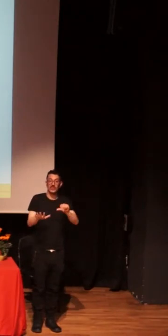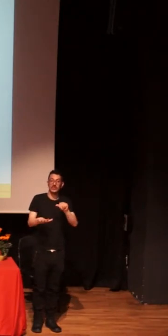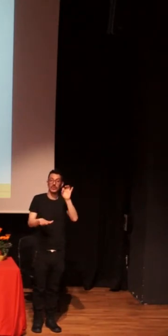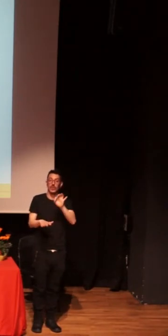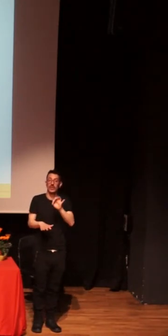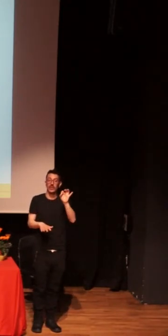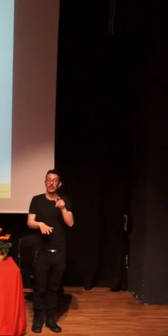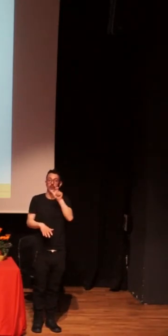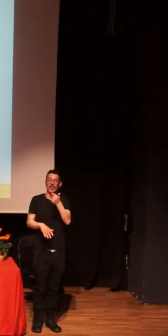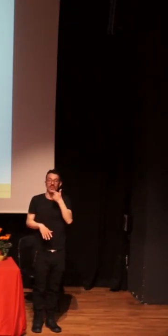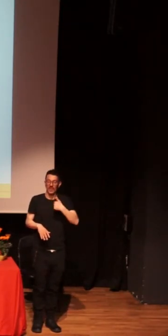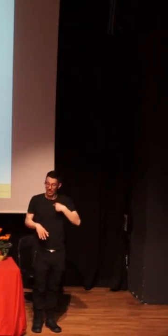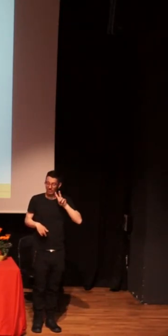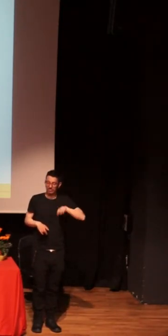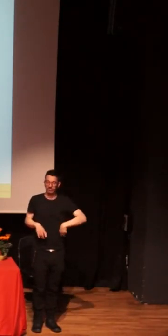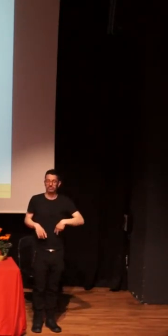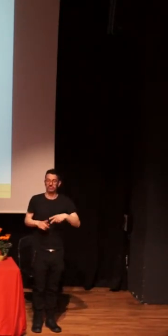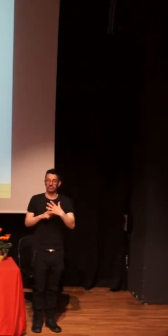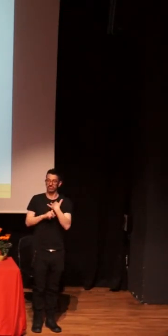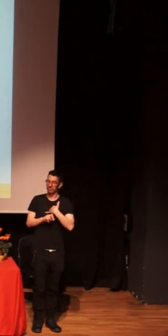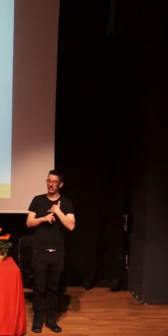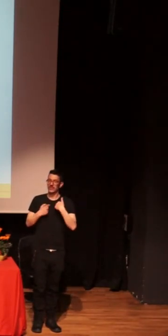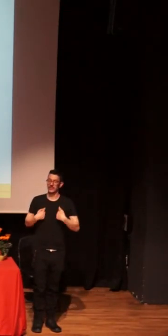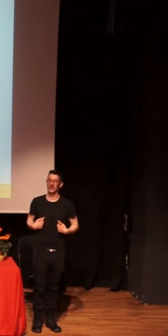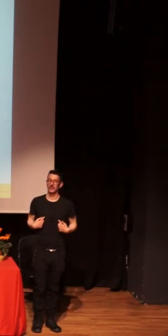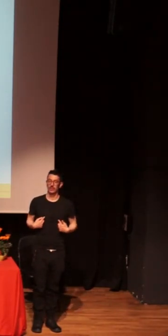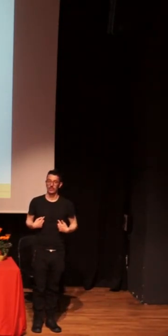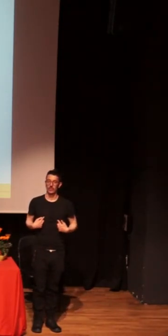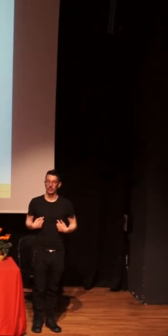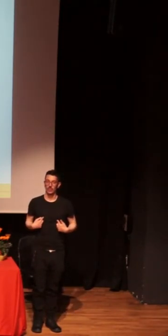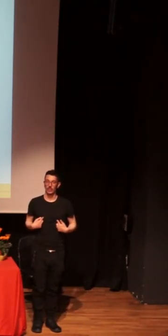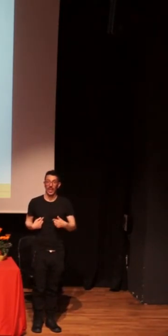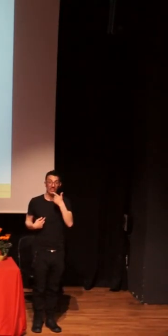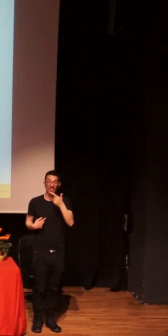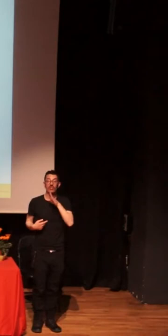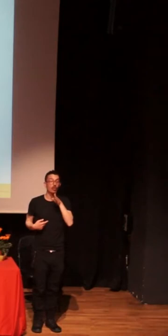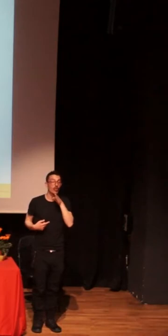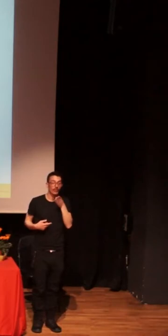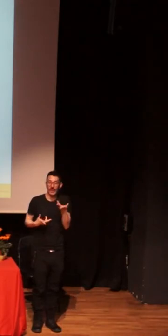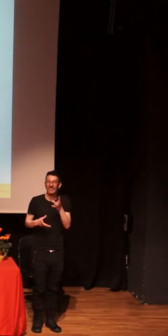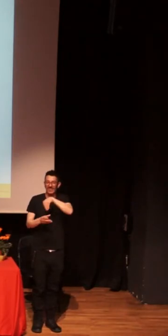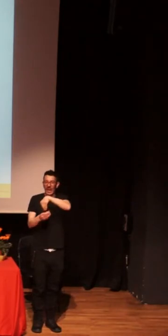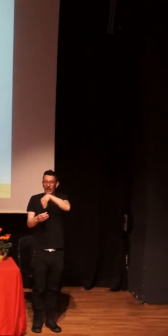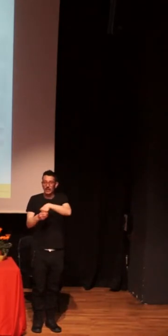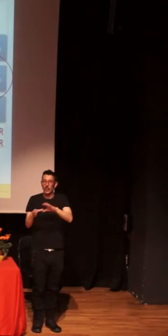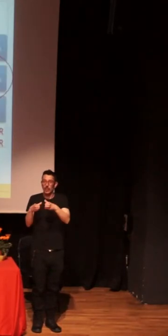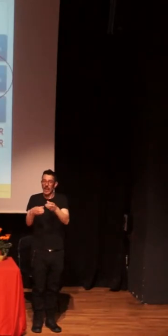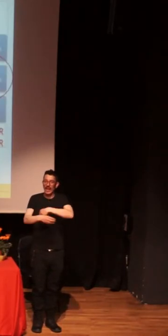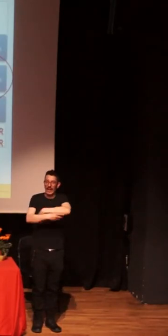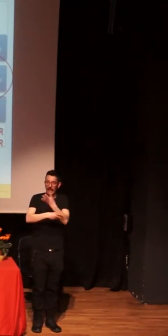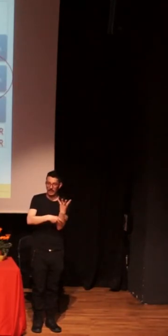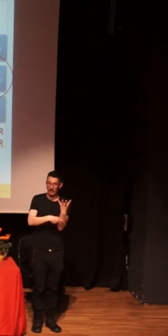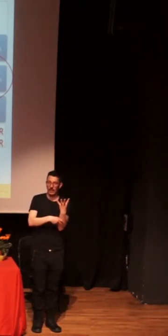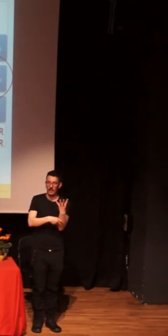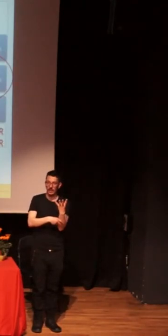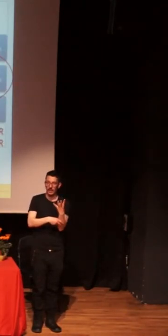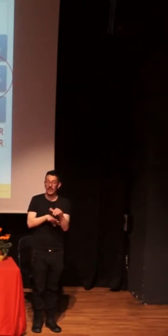decían haberse sentido discriminadas dentro de una organización LGTB. Por tanto, desde aquí, ¿cómo articular una